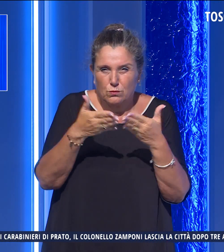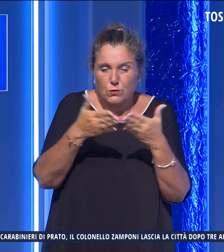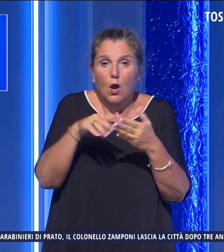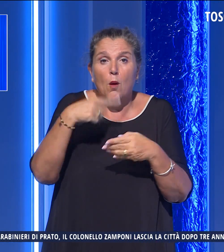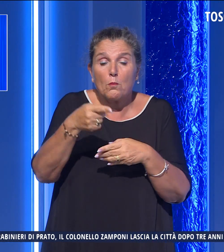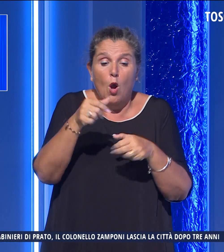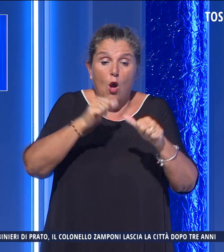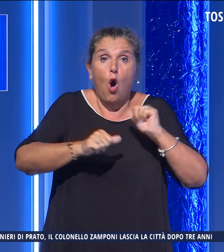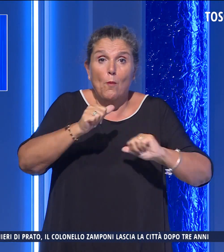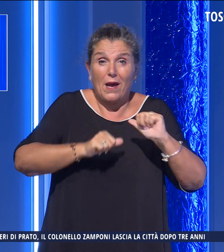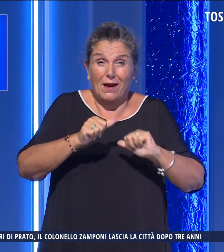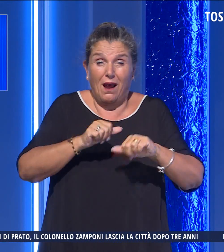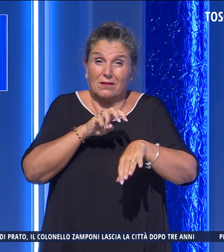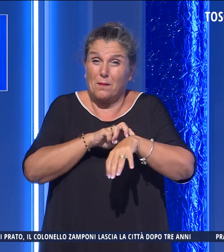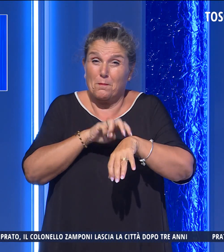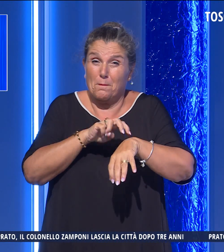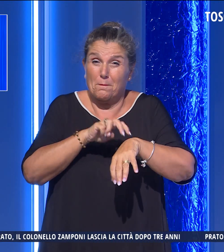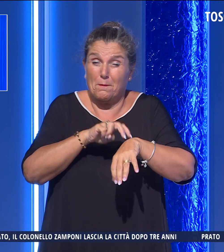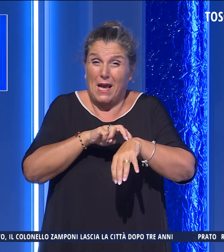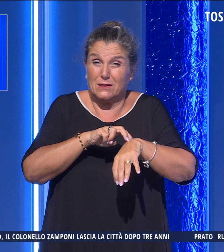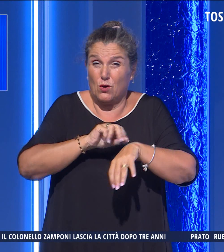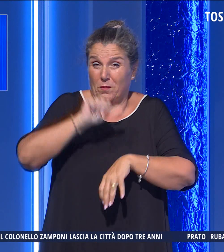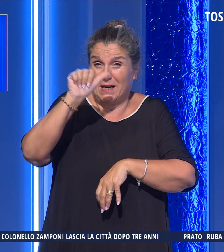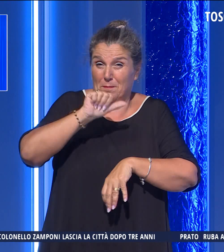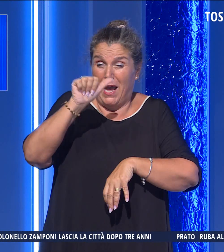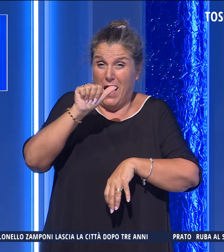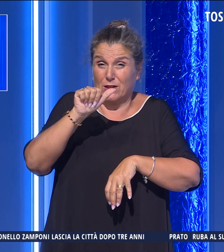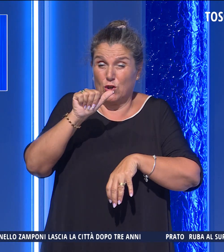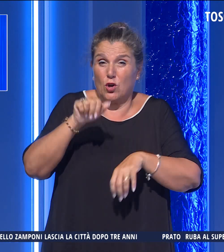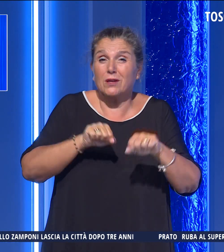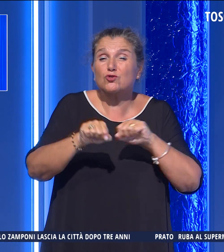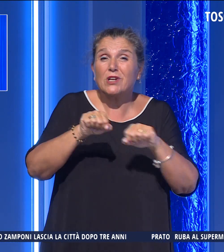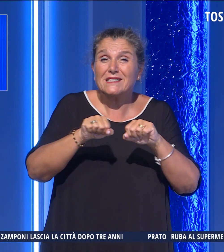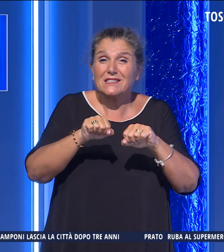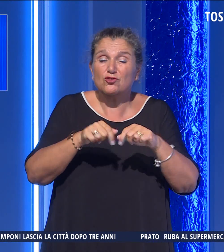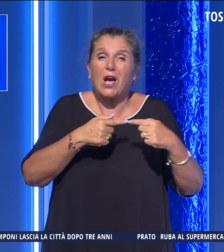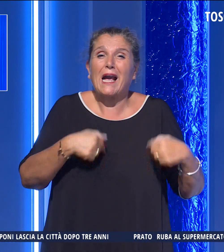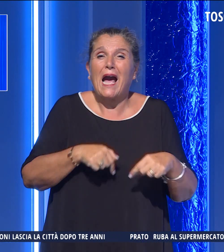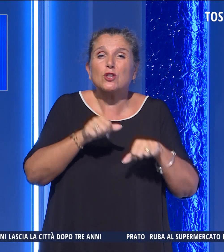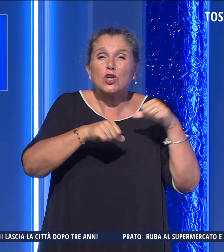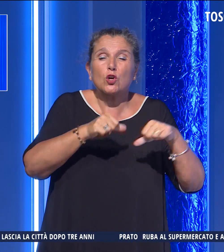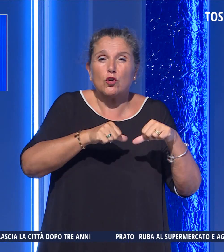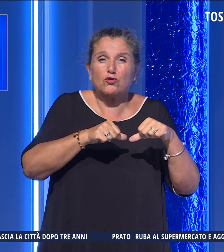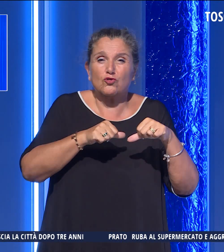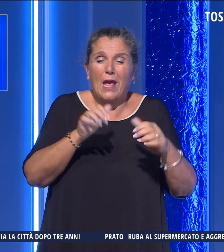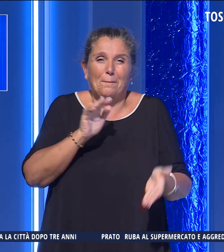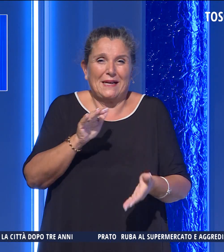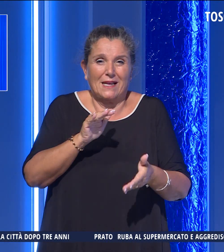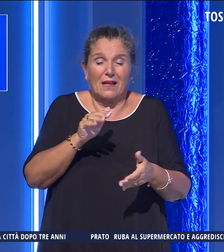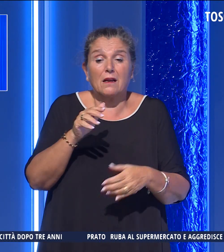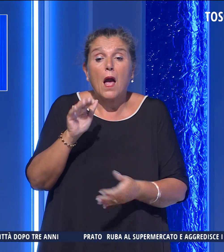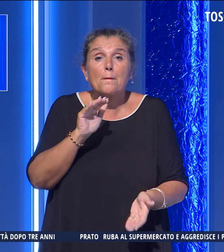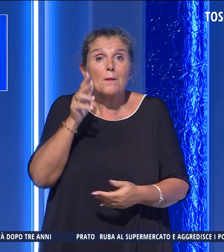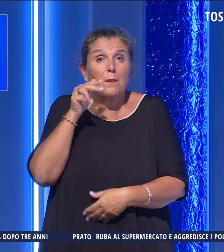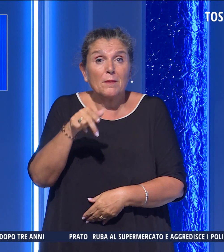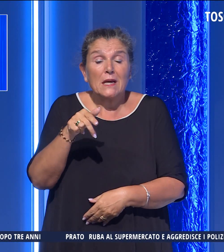luminare che guida la cardiochirurgia pediatrica e del congenito adulto. La piccola è